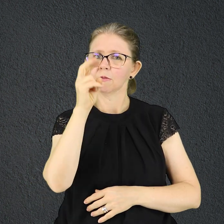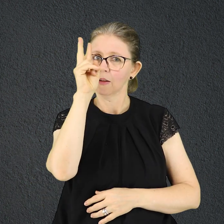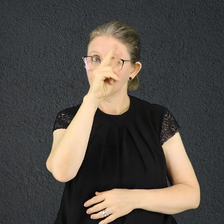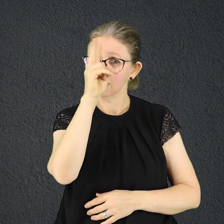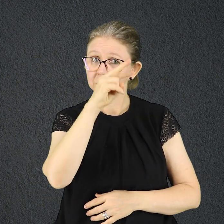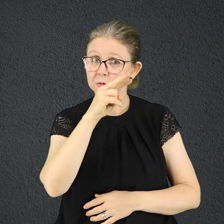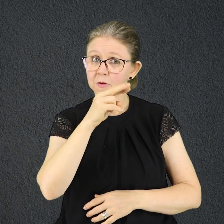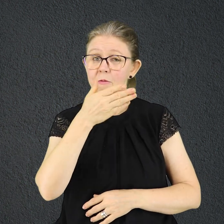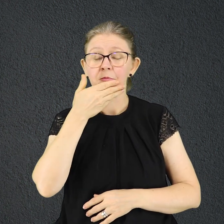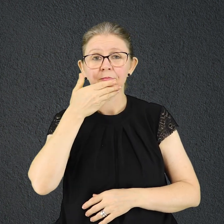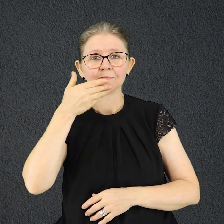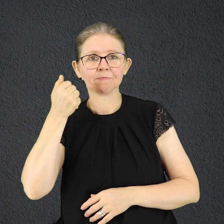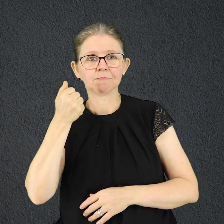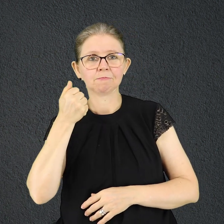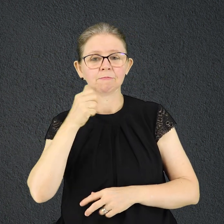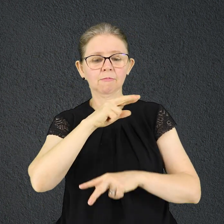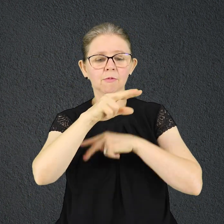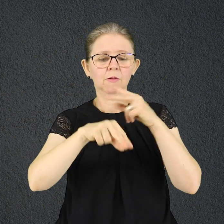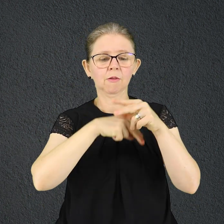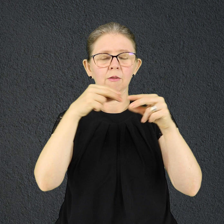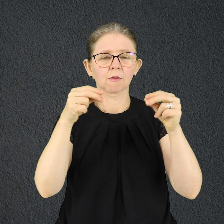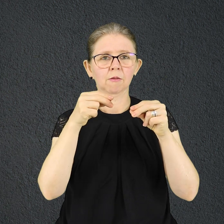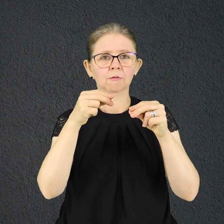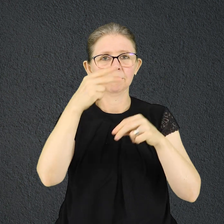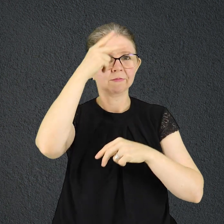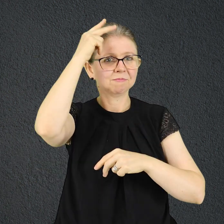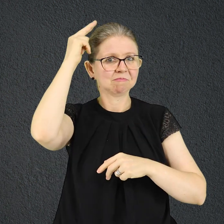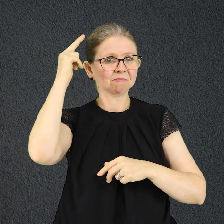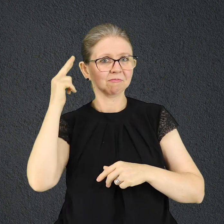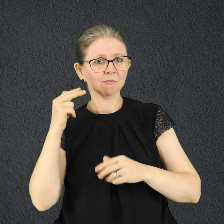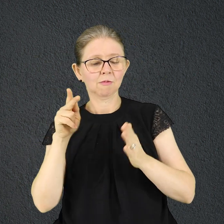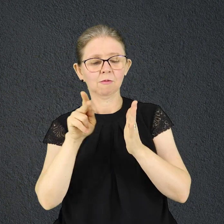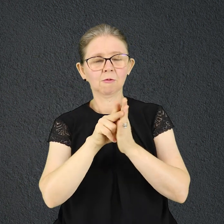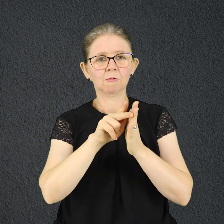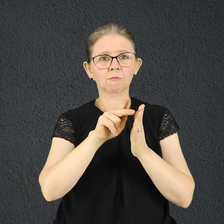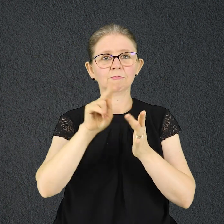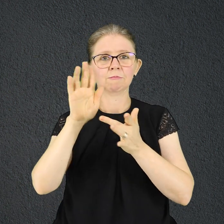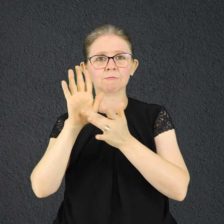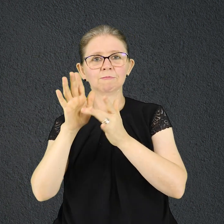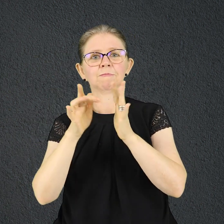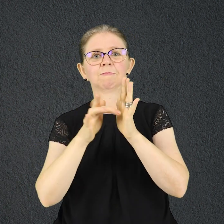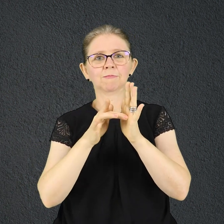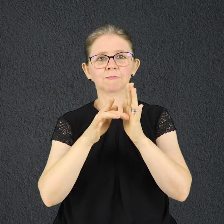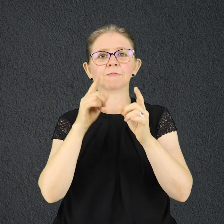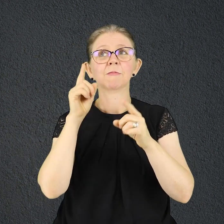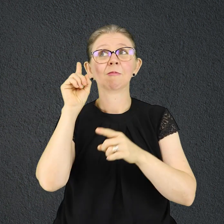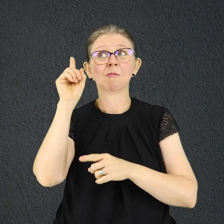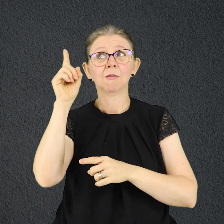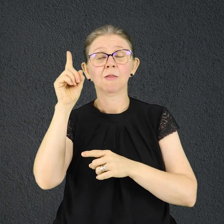Ele não pode ser ignorado, mas merece ser recebido com aquela alegria que nos leva a mostrar a